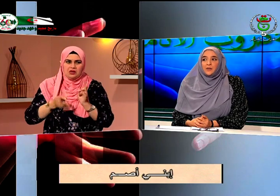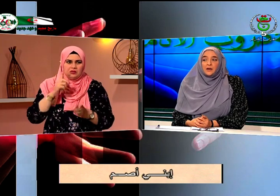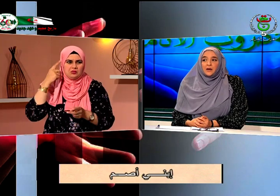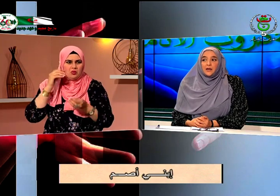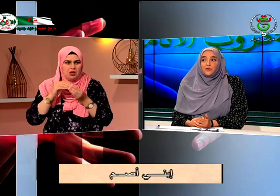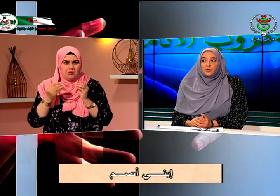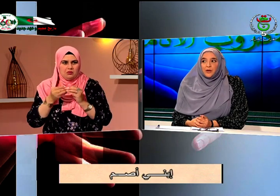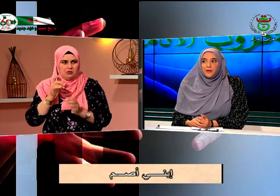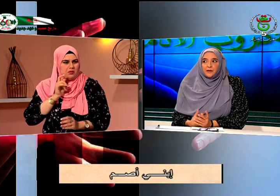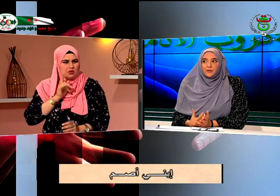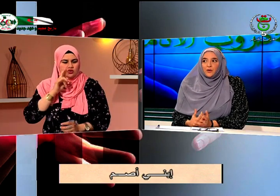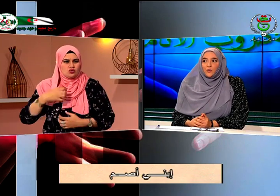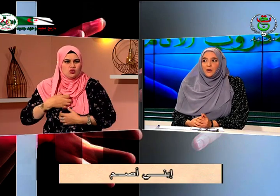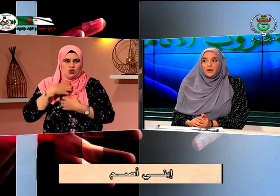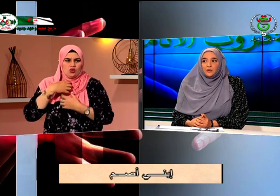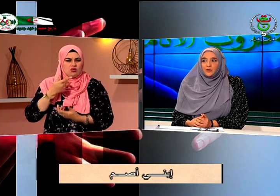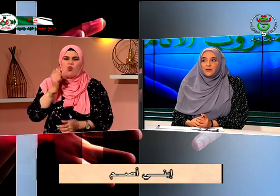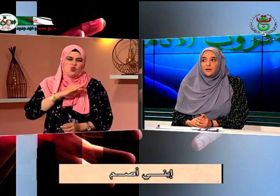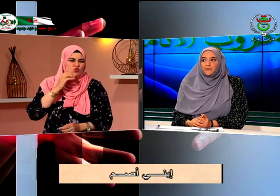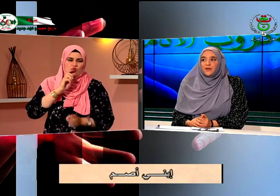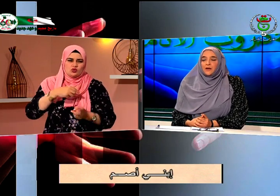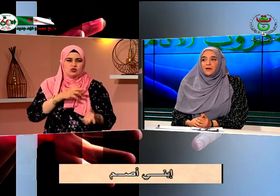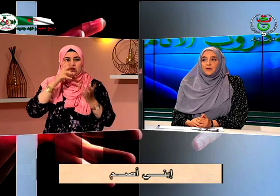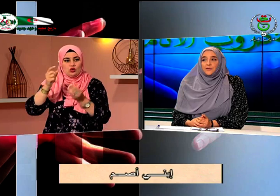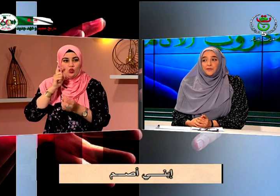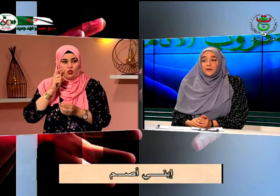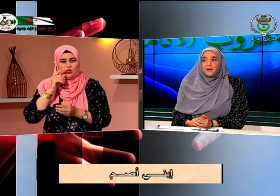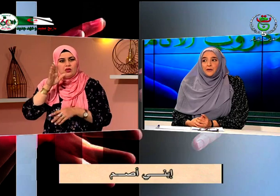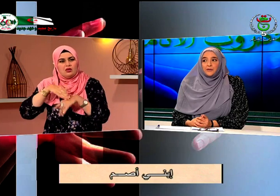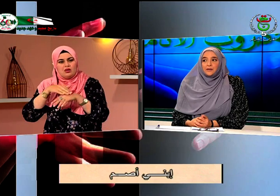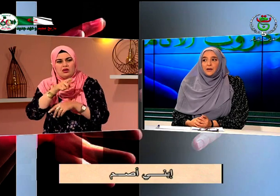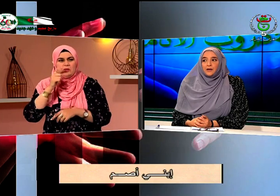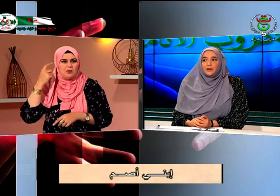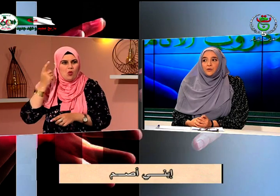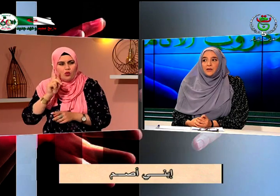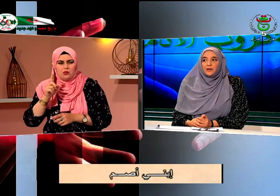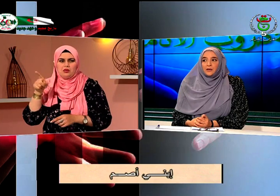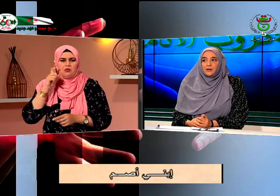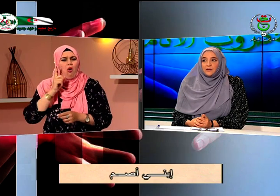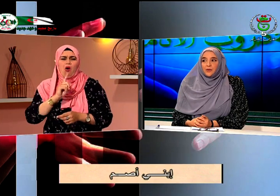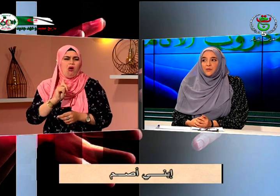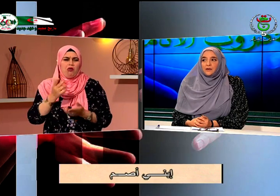يقفل الباب بقوة لا أنظروا إليه فأصر أن عود إلى الطبيب وأن